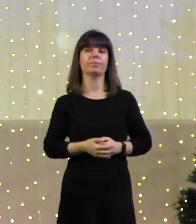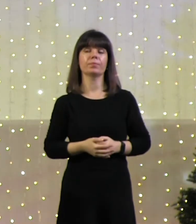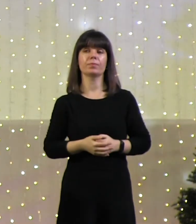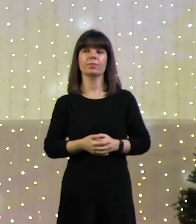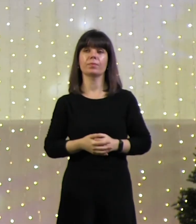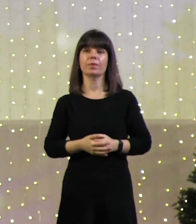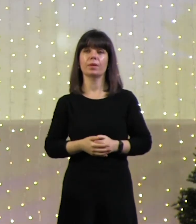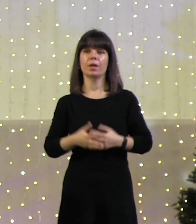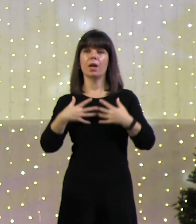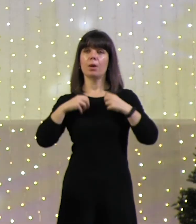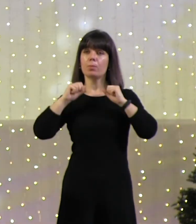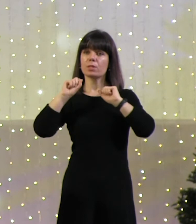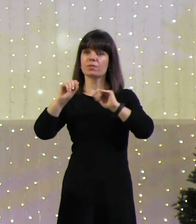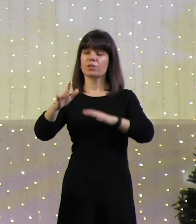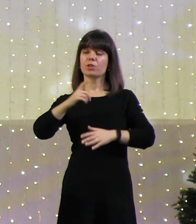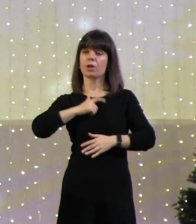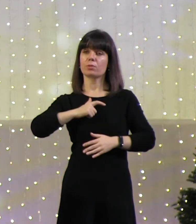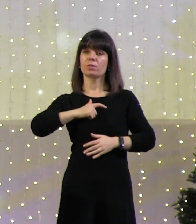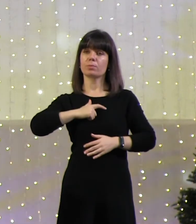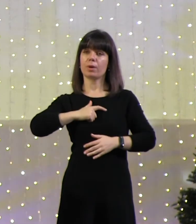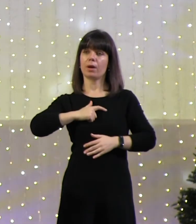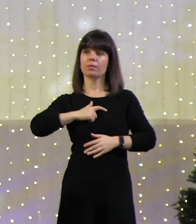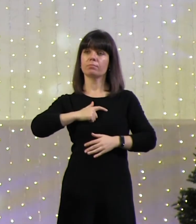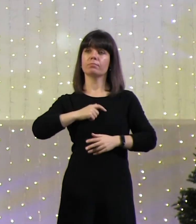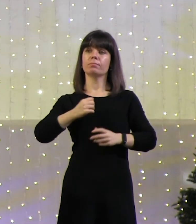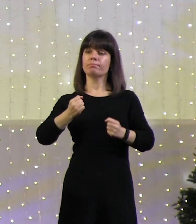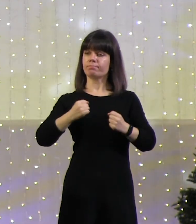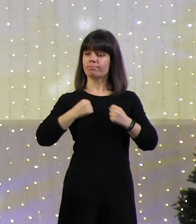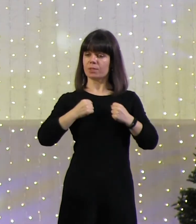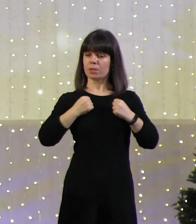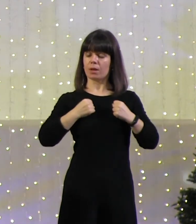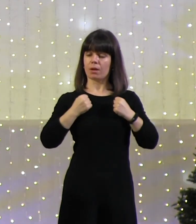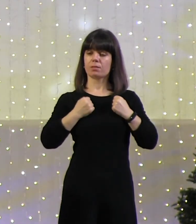Посвящаю себя оттачивать мастерство высказываний,